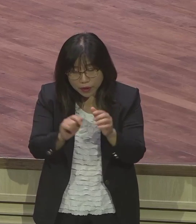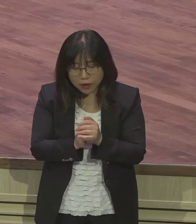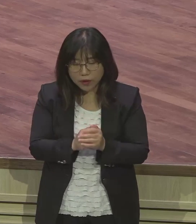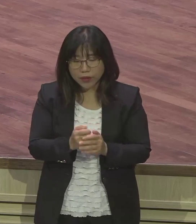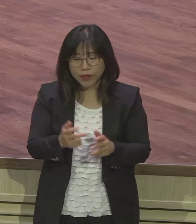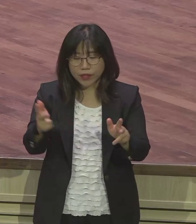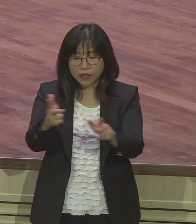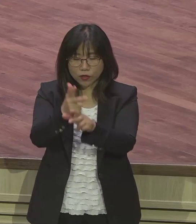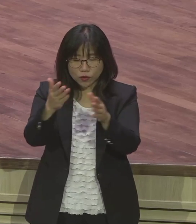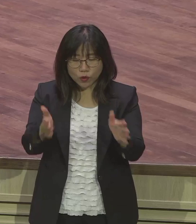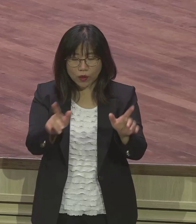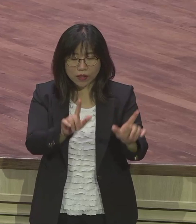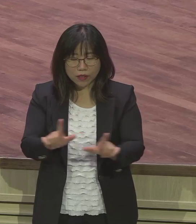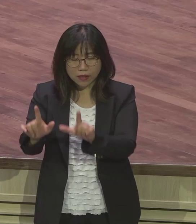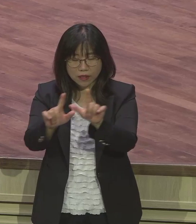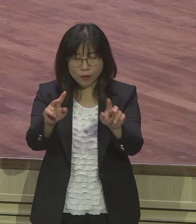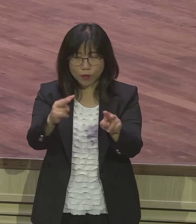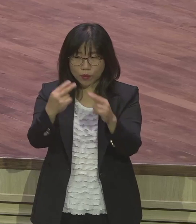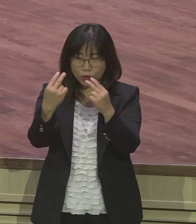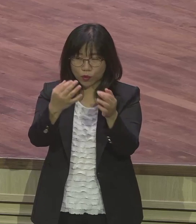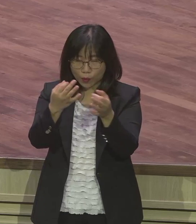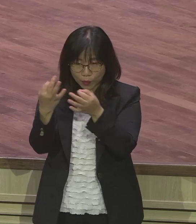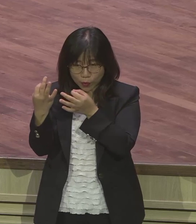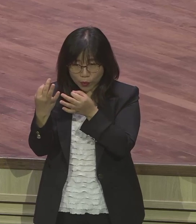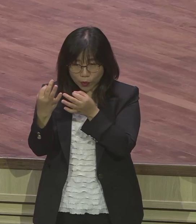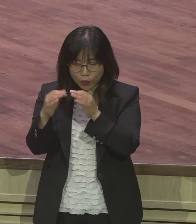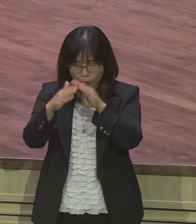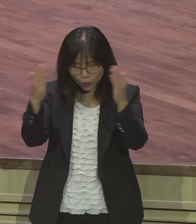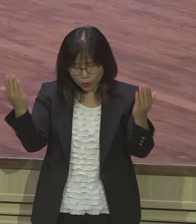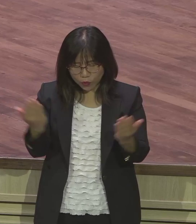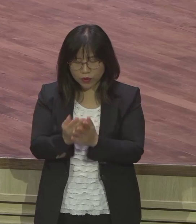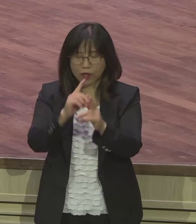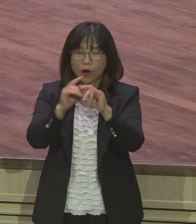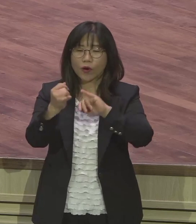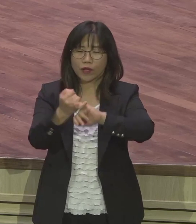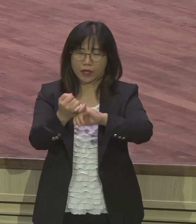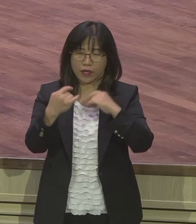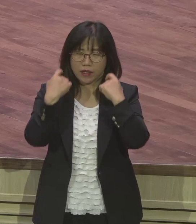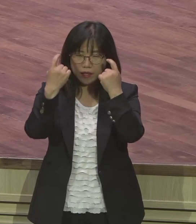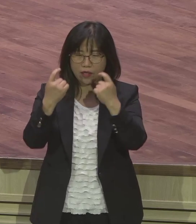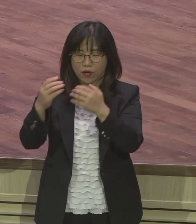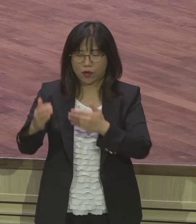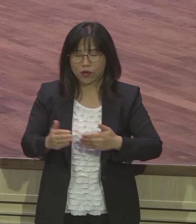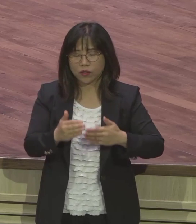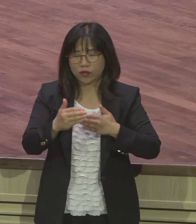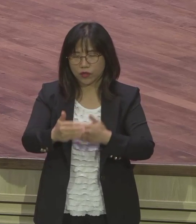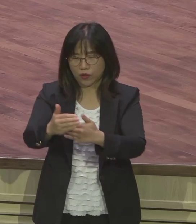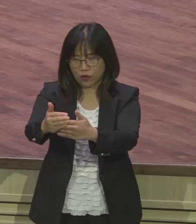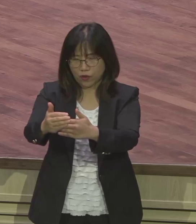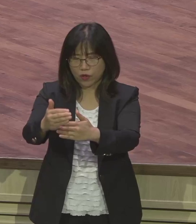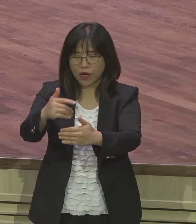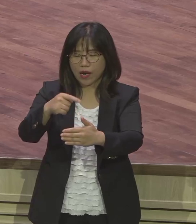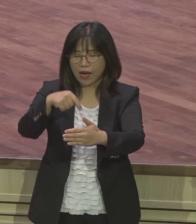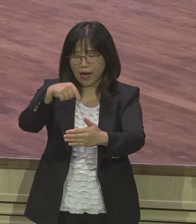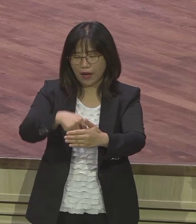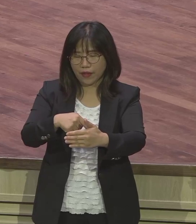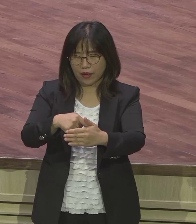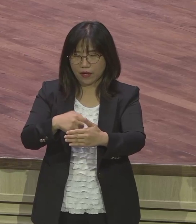여러분의 삶이 은약의 여정 속이 있다 그렇게 생각해야 돼요 그렇게 흘러가야 됩니다